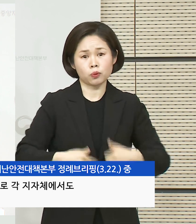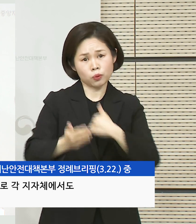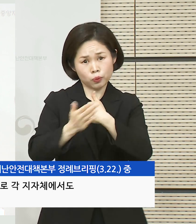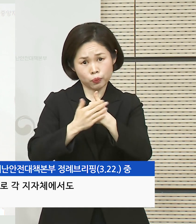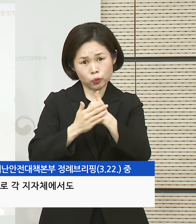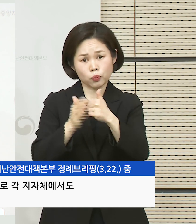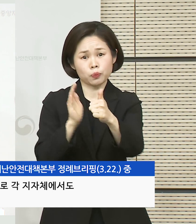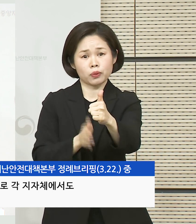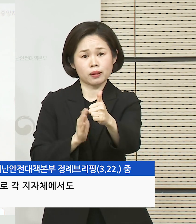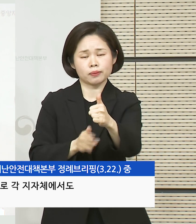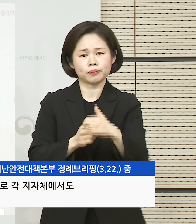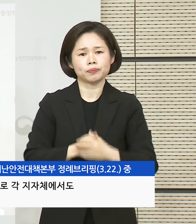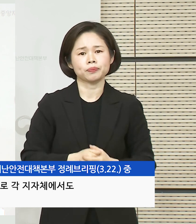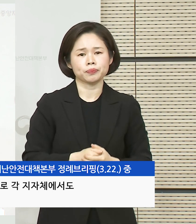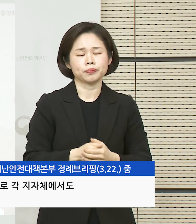것을 당부드립니다. 논의자체인 요청하였습니다. 화장장과 장례식장은 조항자와의 감사합니다.